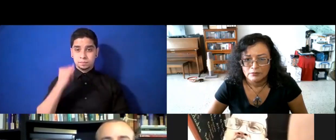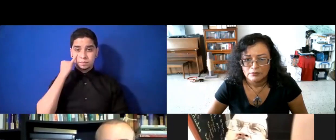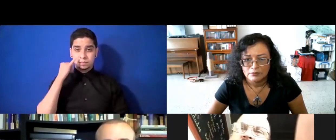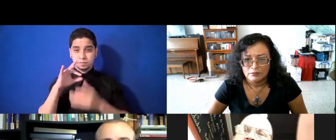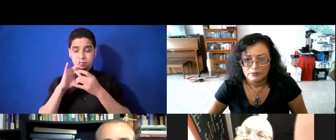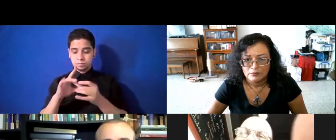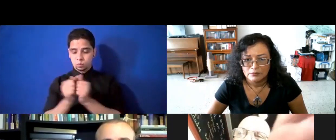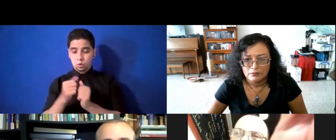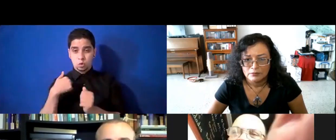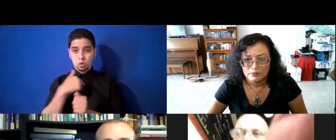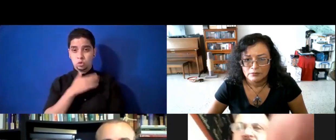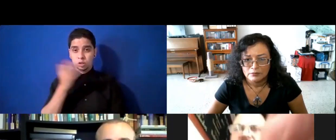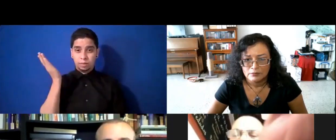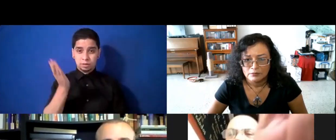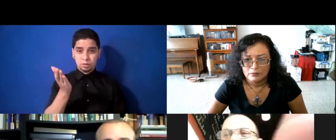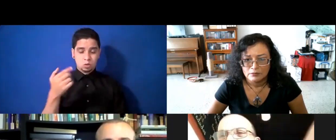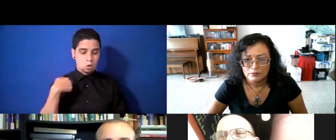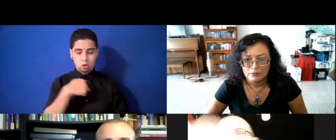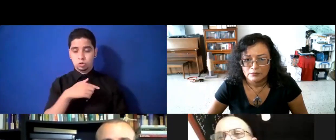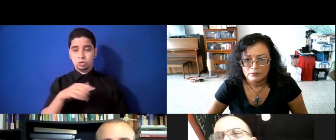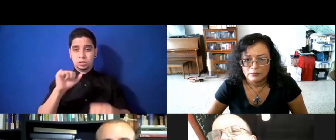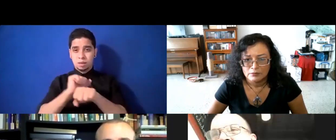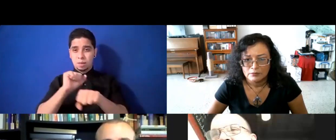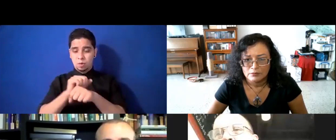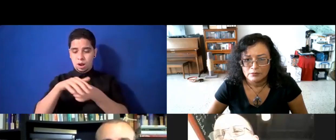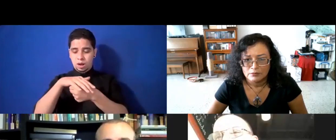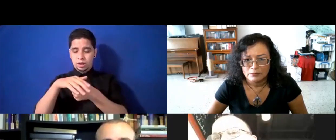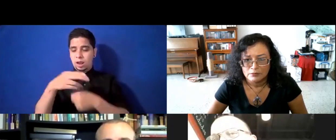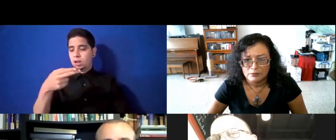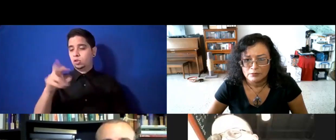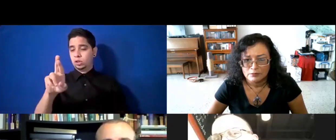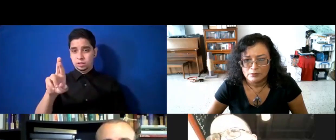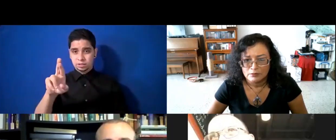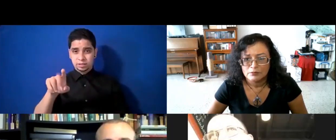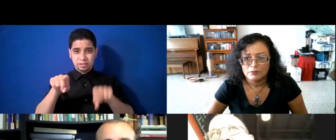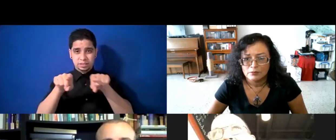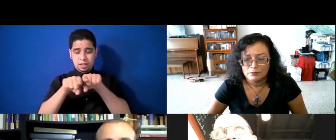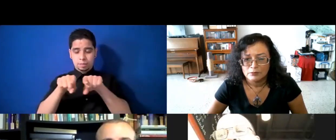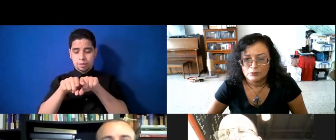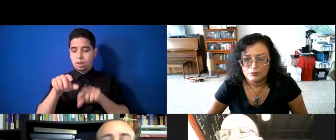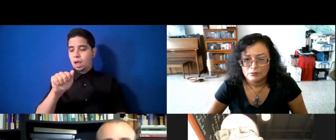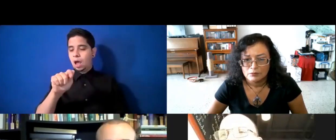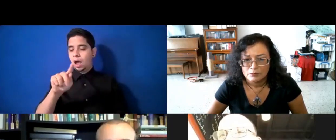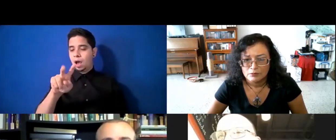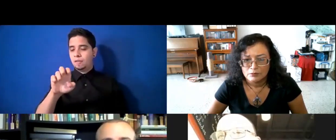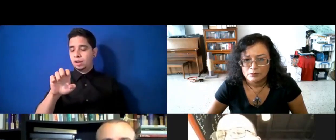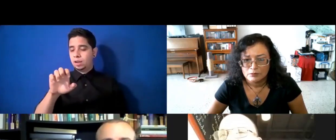corremos lo que es Atorrey, toda la avenida Calaf, o la calle Calaf, hasta la Muñoz Rivera,